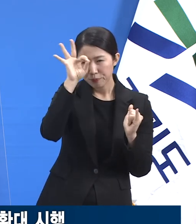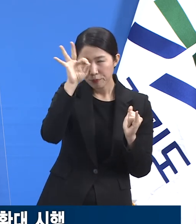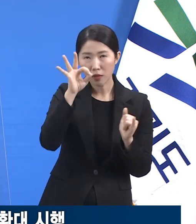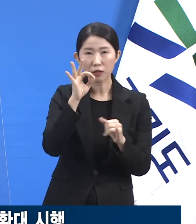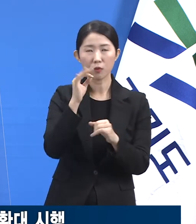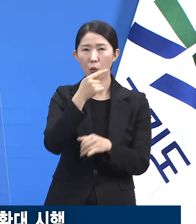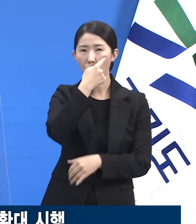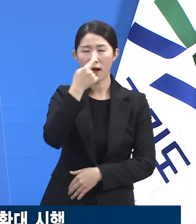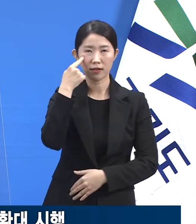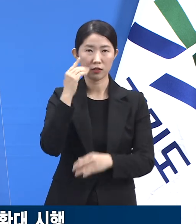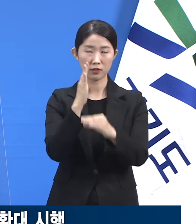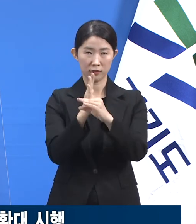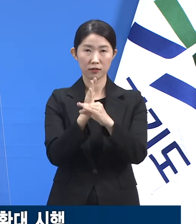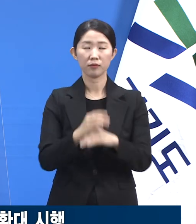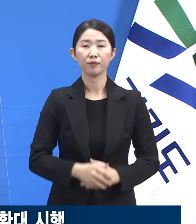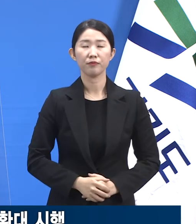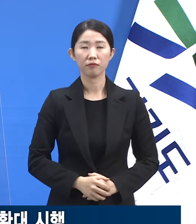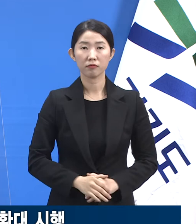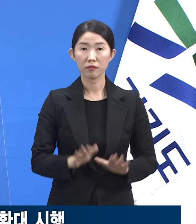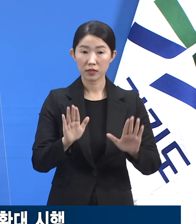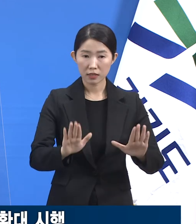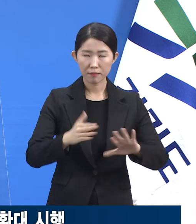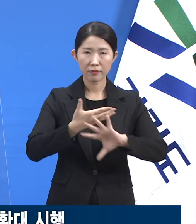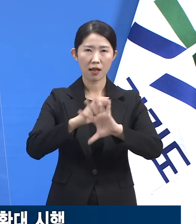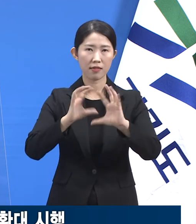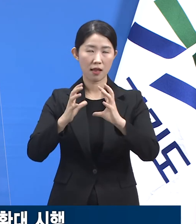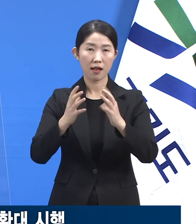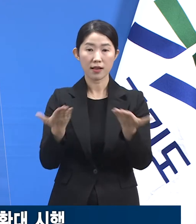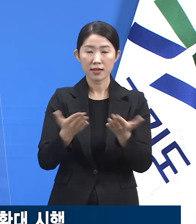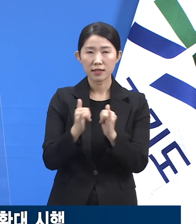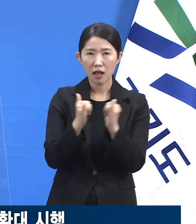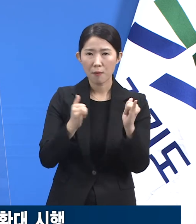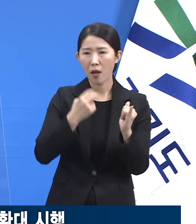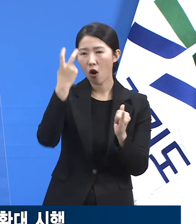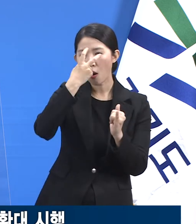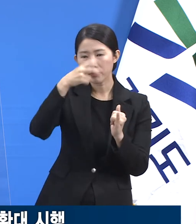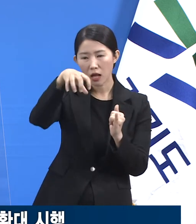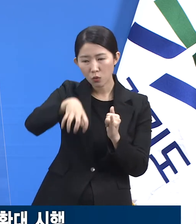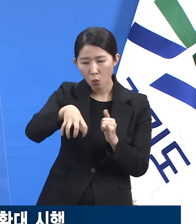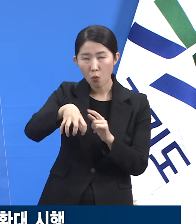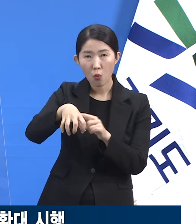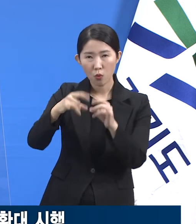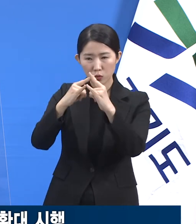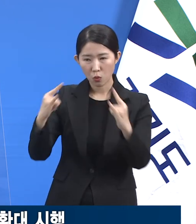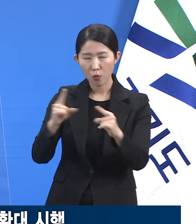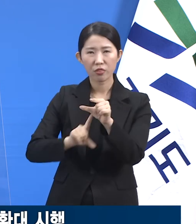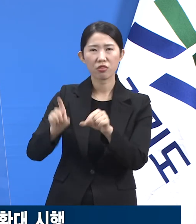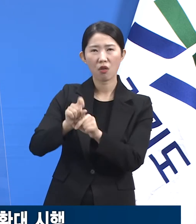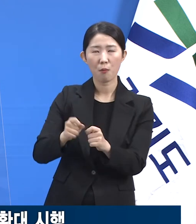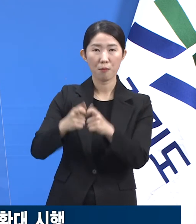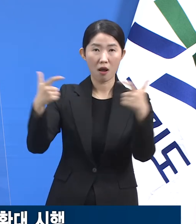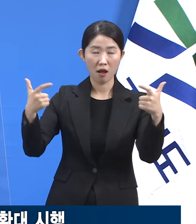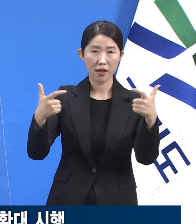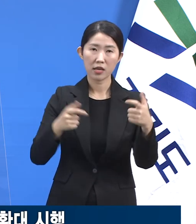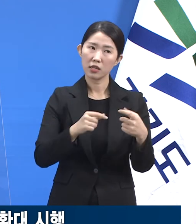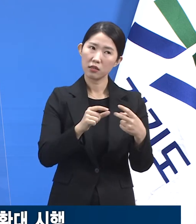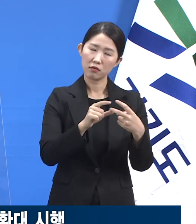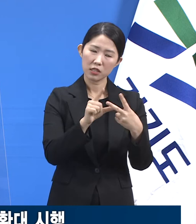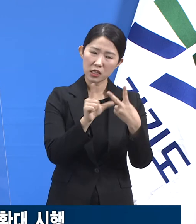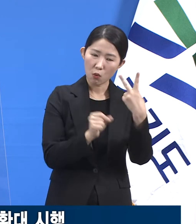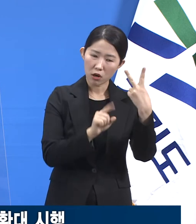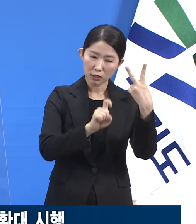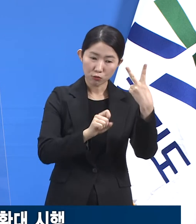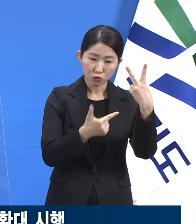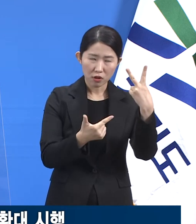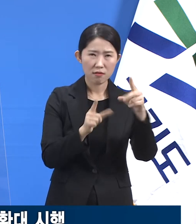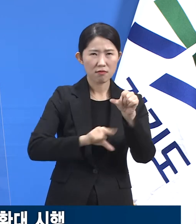외국인 대상 임시선별검사소를 추가 확보하는 등 검사 정책을 강화했던 2월 16일 이후 약 30일